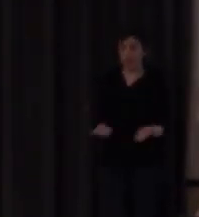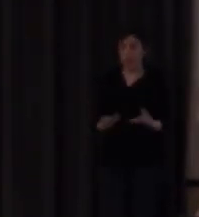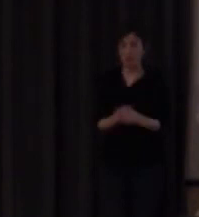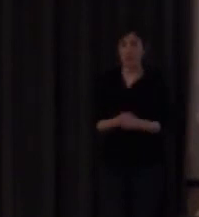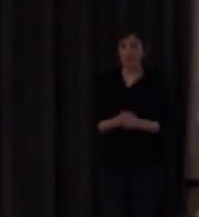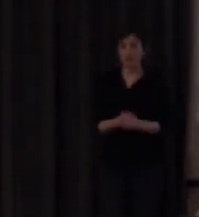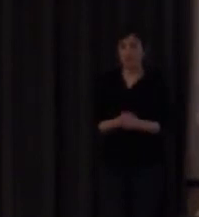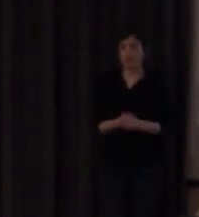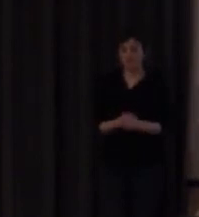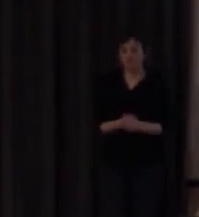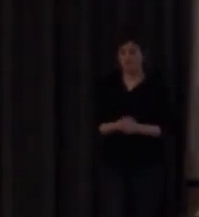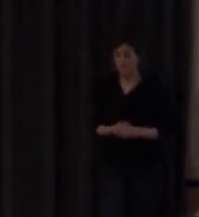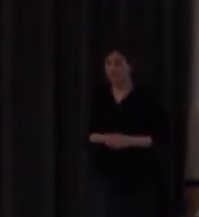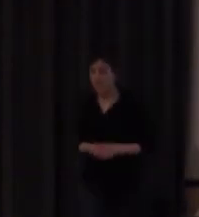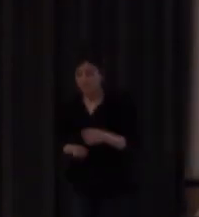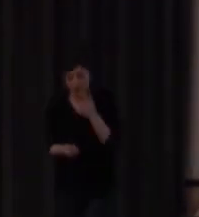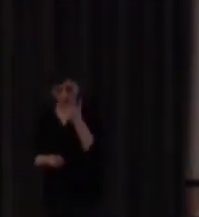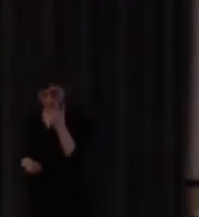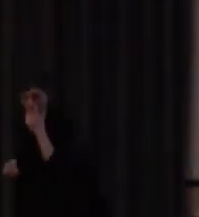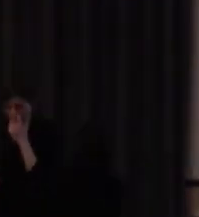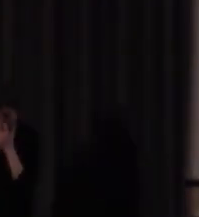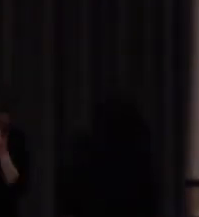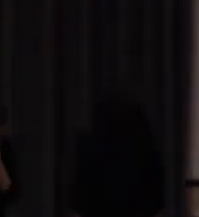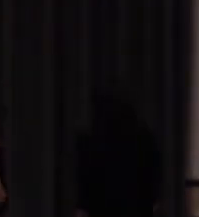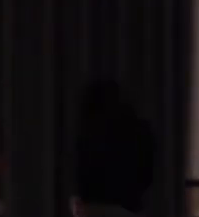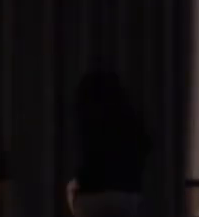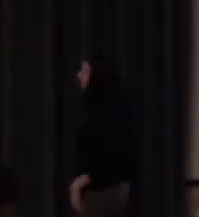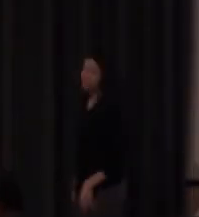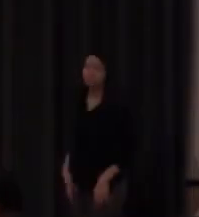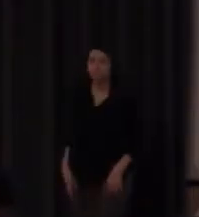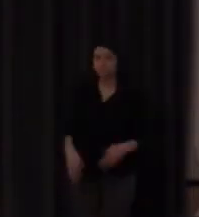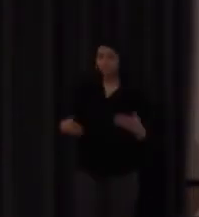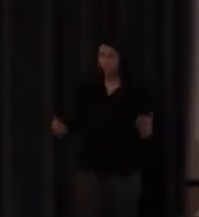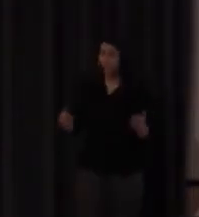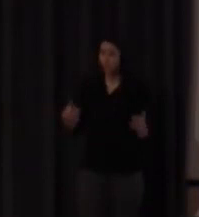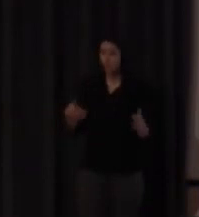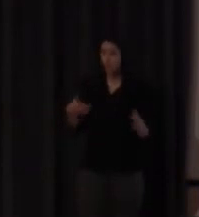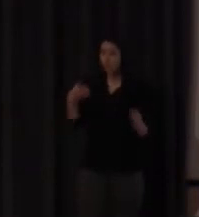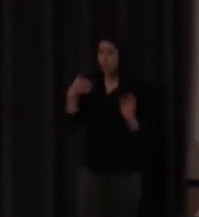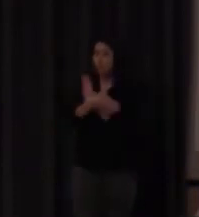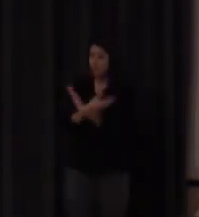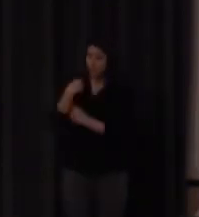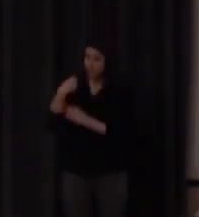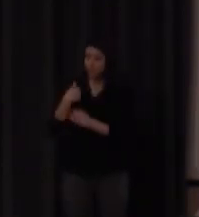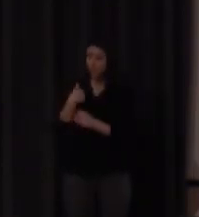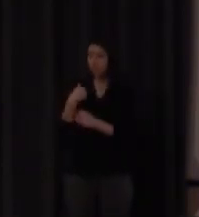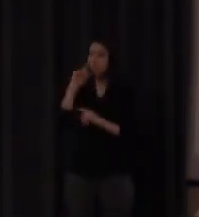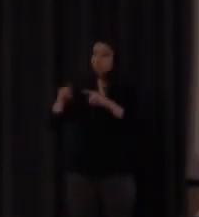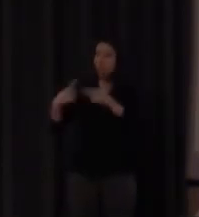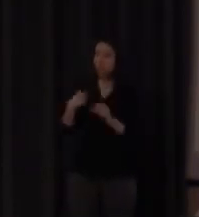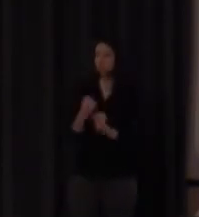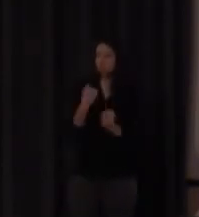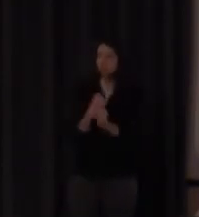en el ejercicio diario de mi profesión yo también me doy cuenta de que se necesita una